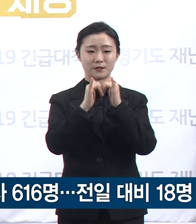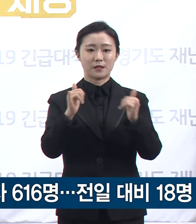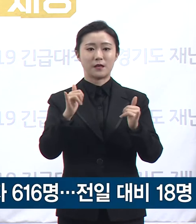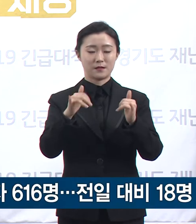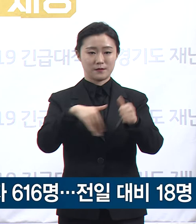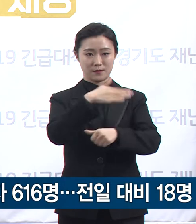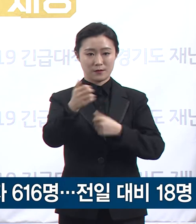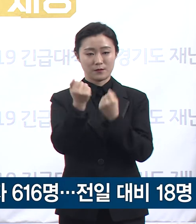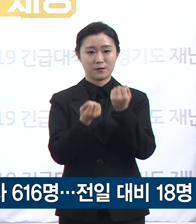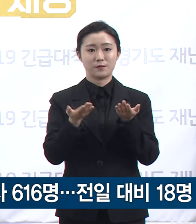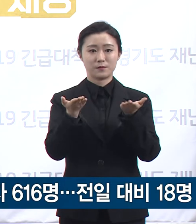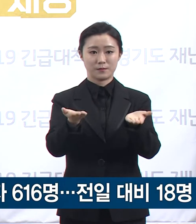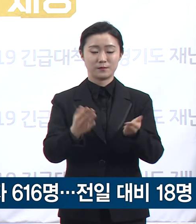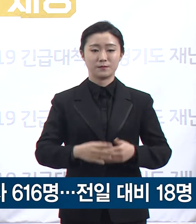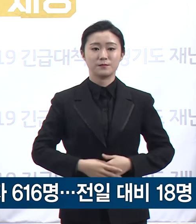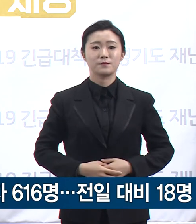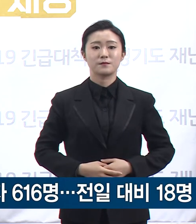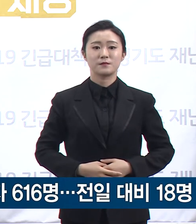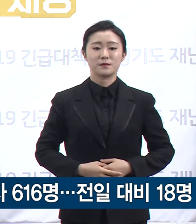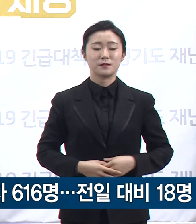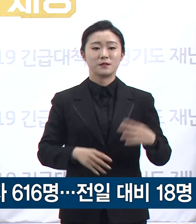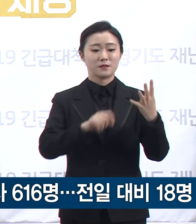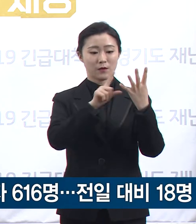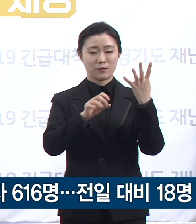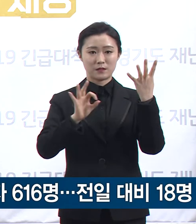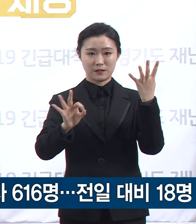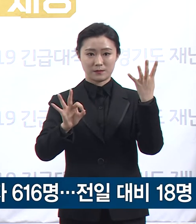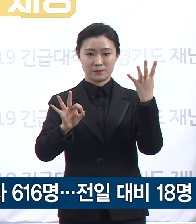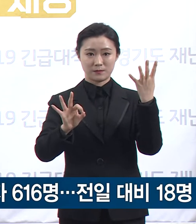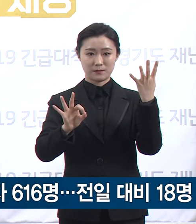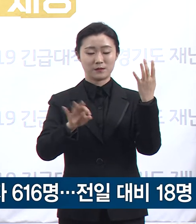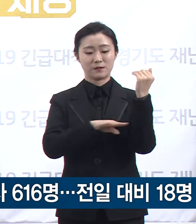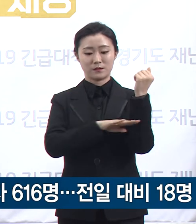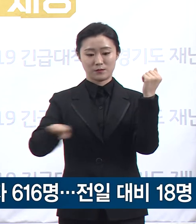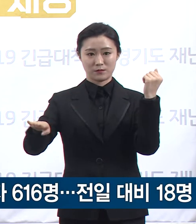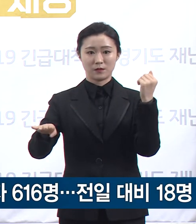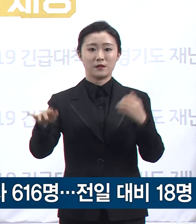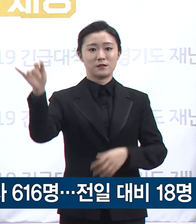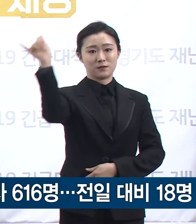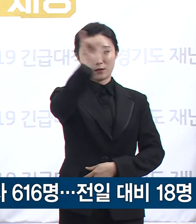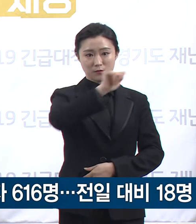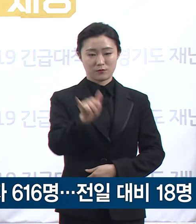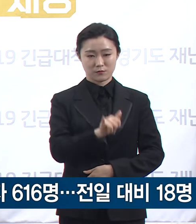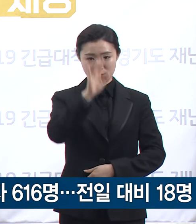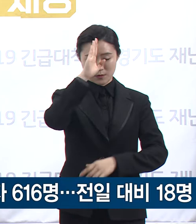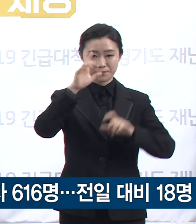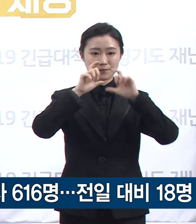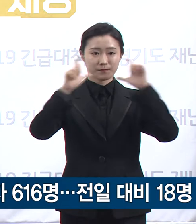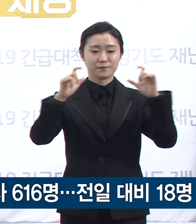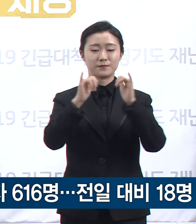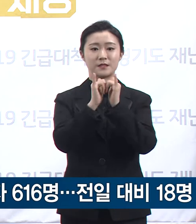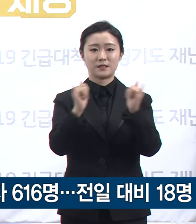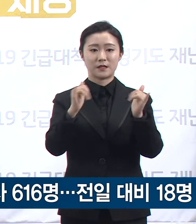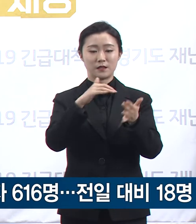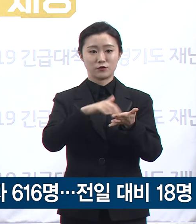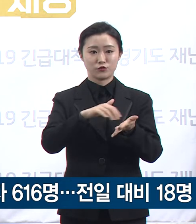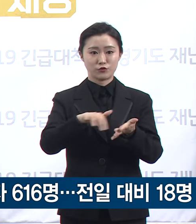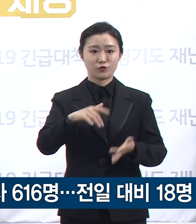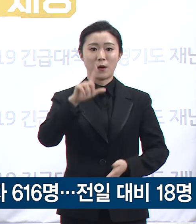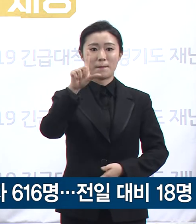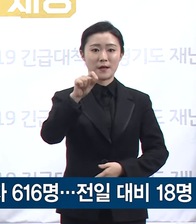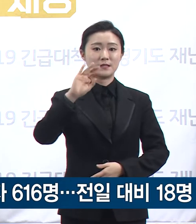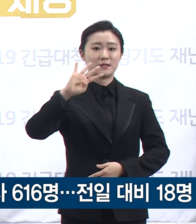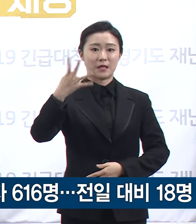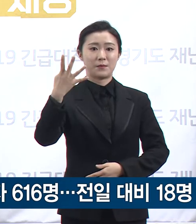질병관리본부의 발표에 따르면 4월 10일 0시 기준 전국의 확진자 수는 총 1만 450명이며